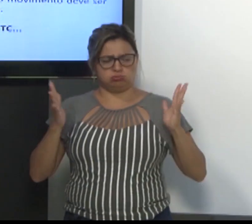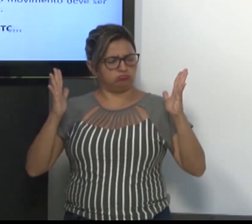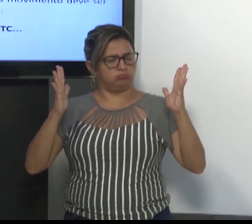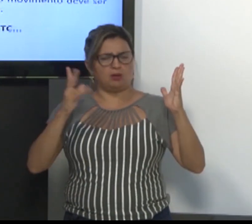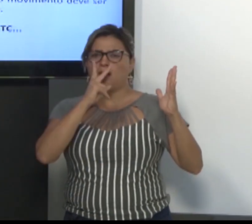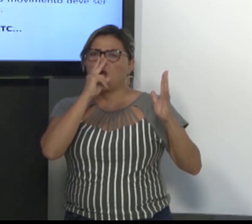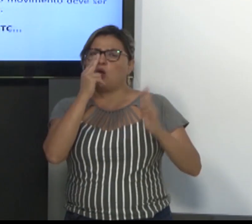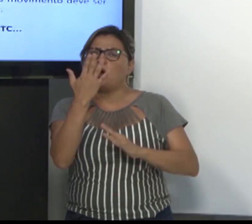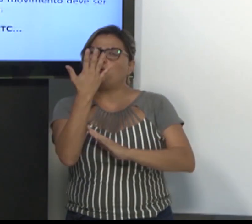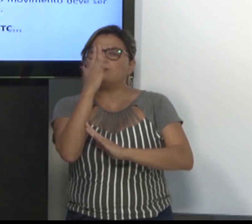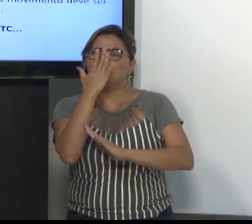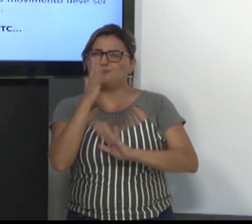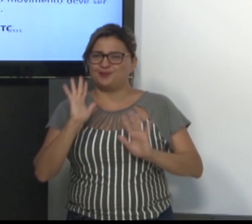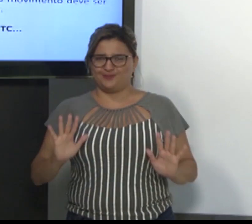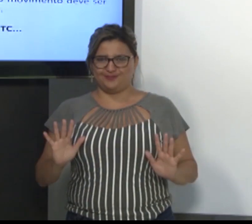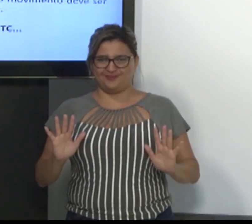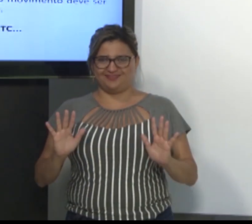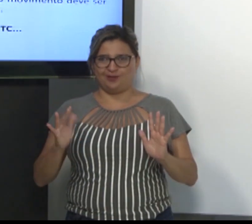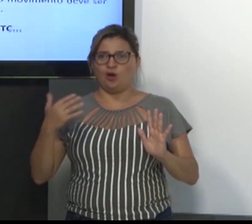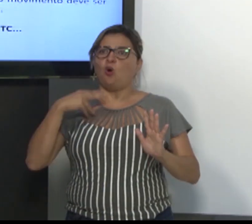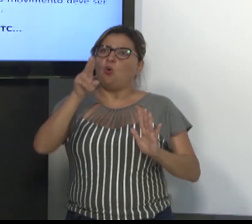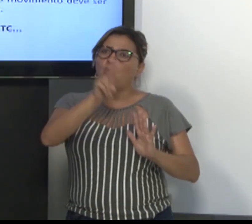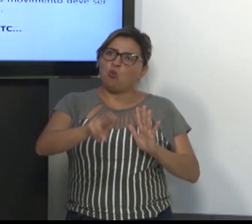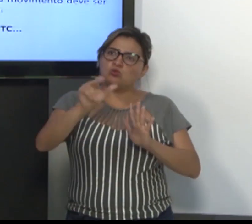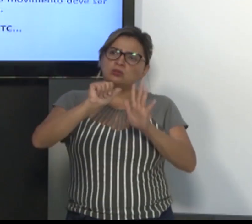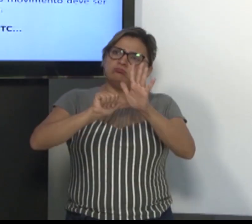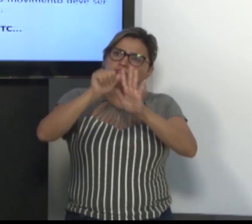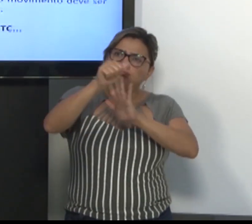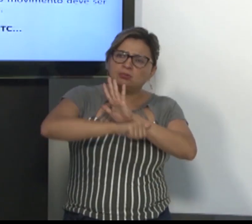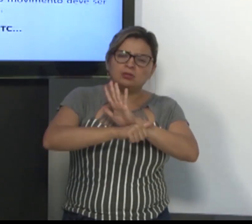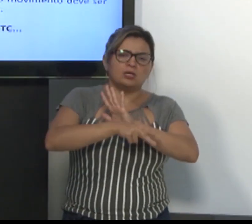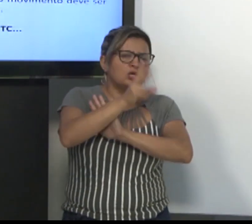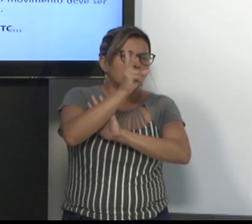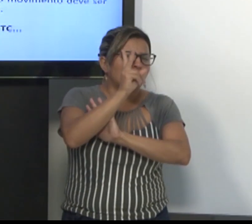como nós vimos nos parâmetros de sinais.